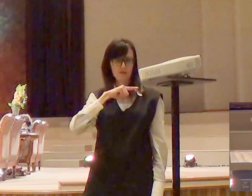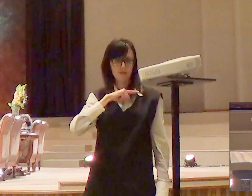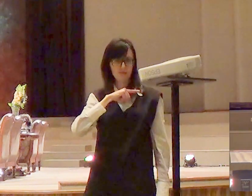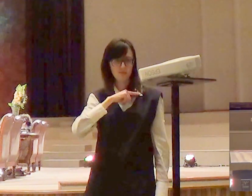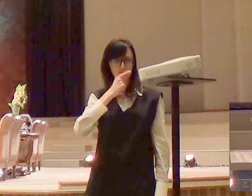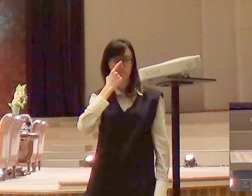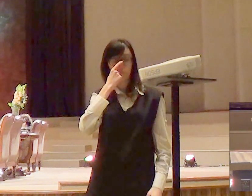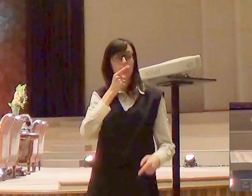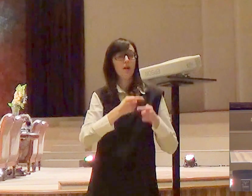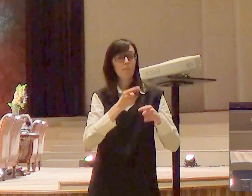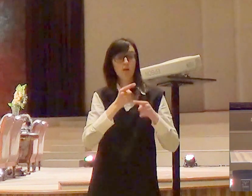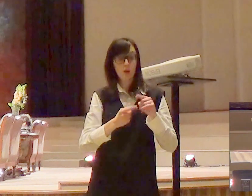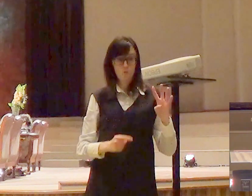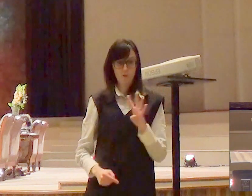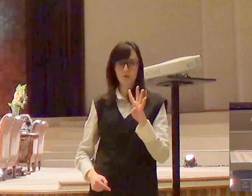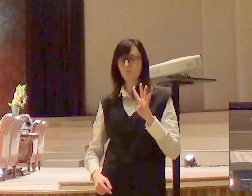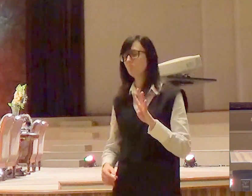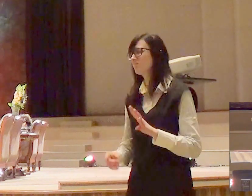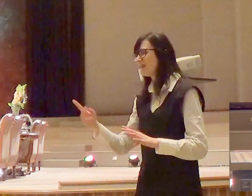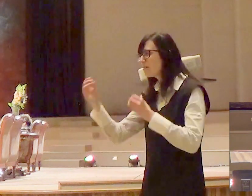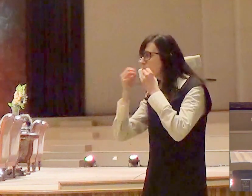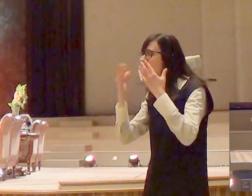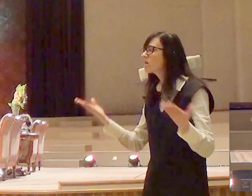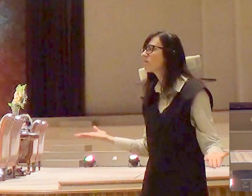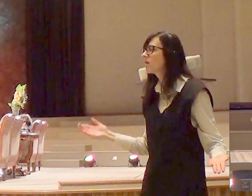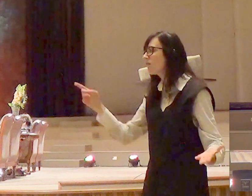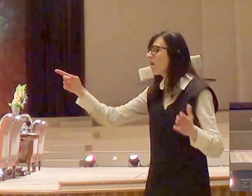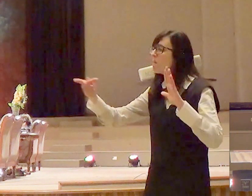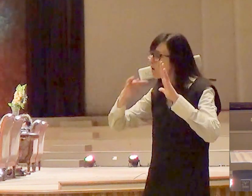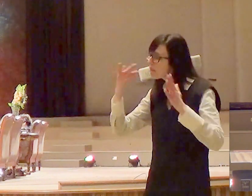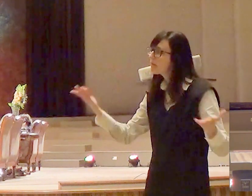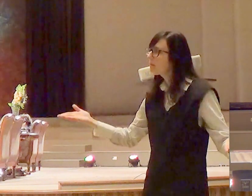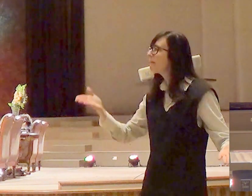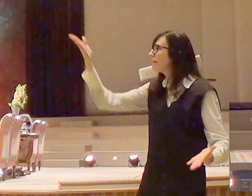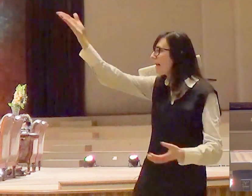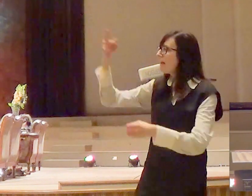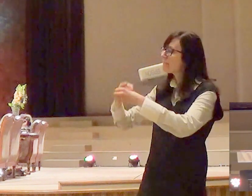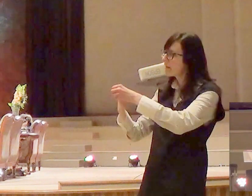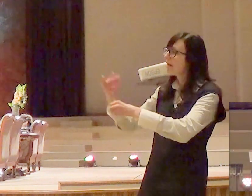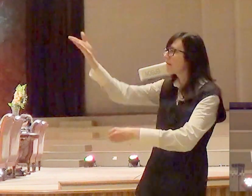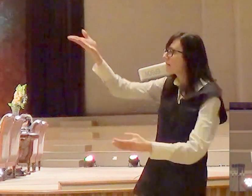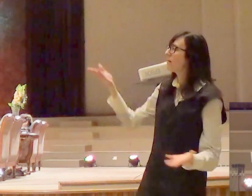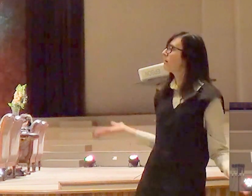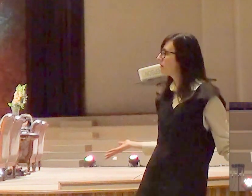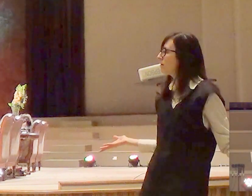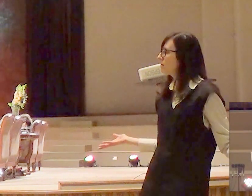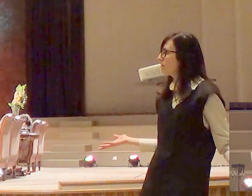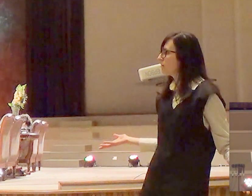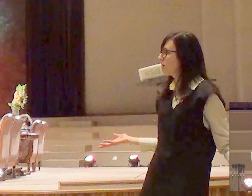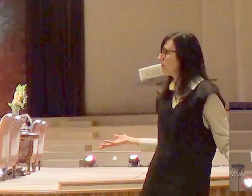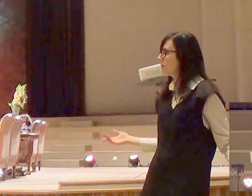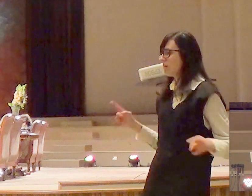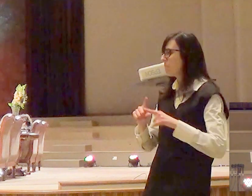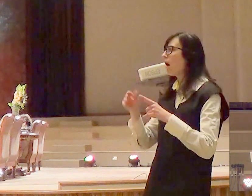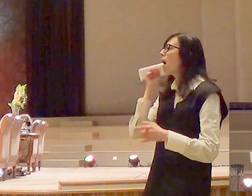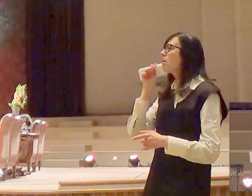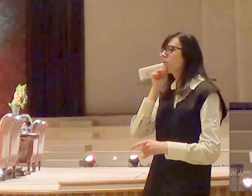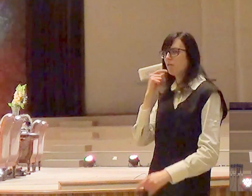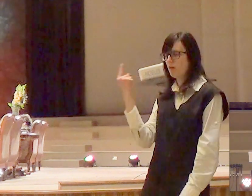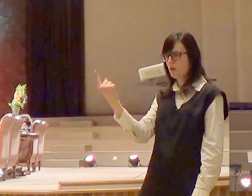dizendo assim para Moisés Moisés você nos prometeu que ia nos levar para a terra prometida na verdade nós não chegamos na terra prometida a gente está no